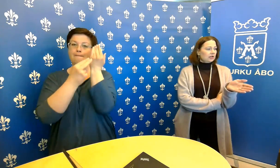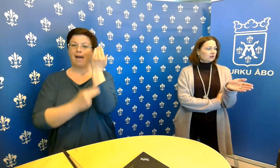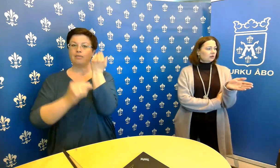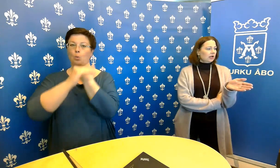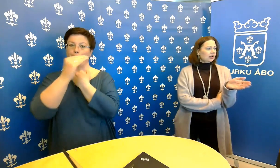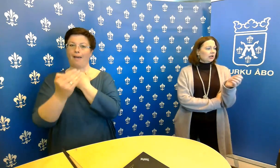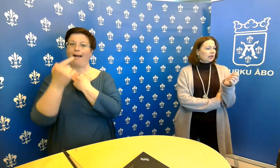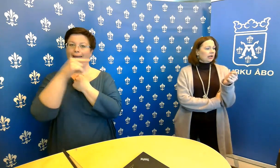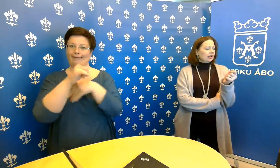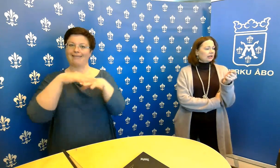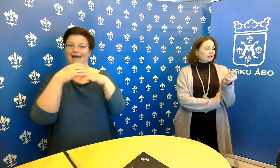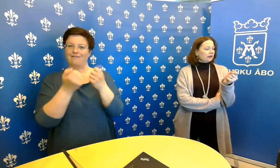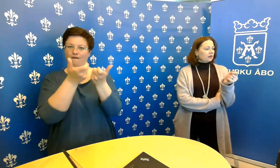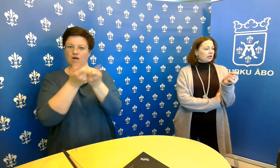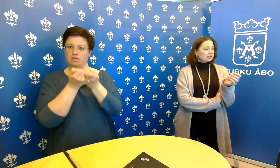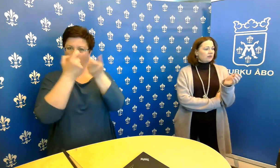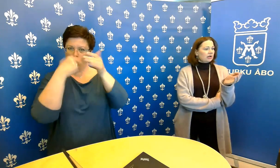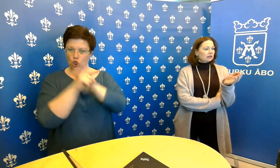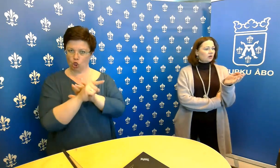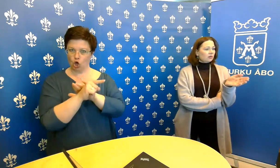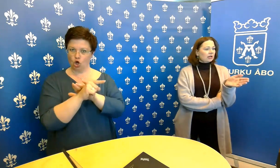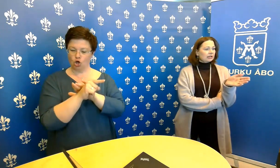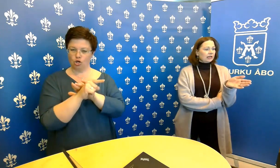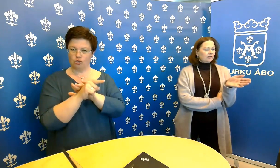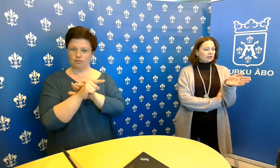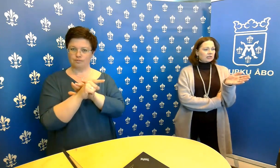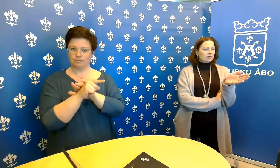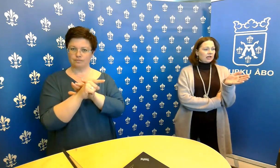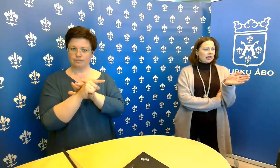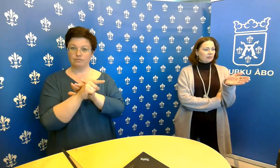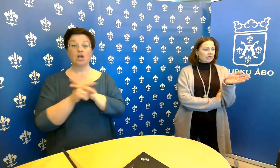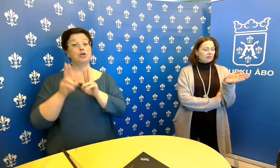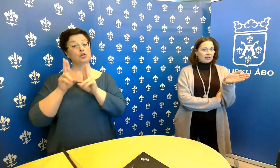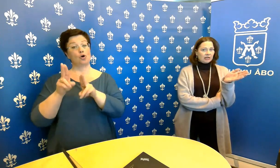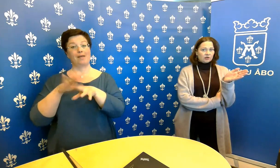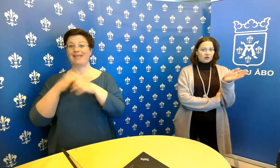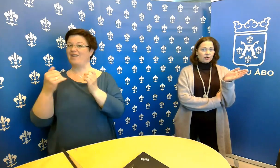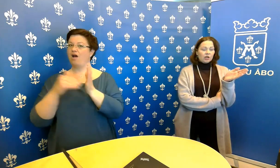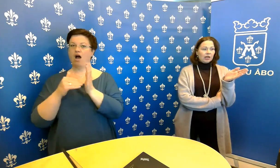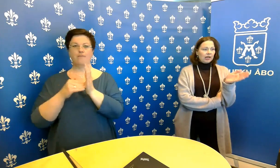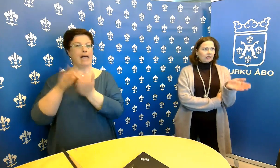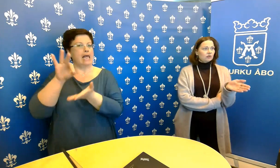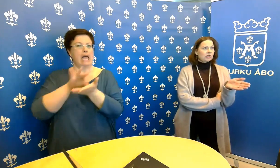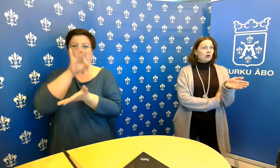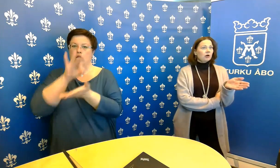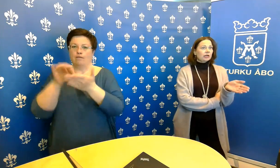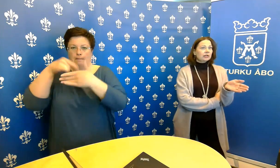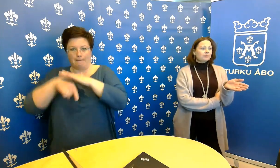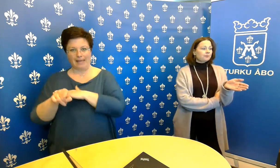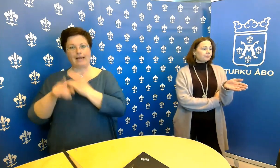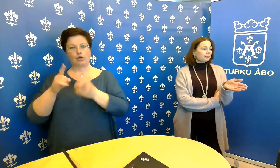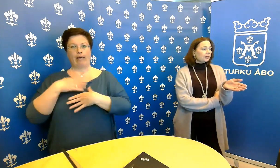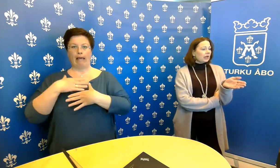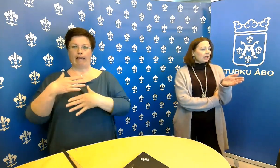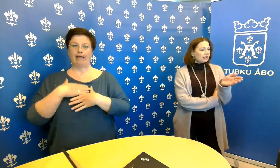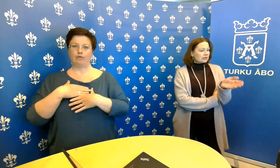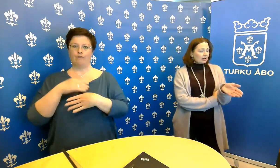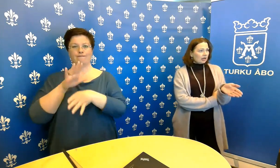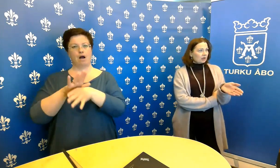terveysvastaanotolle. Eli normaalille terveysasemalle ei pidä mennä, jos on hengitystieoireita.